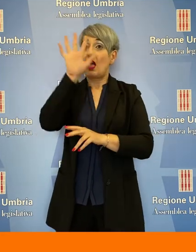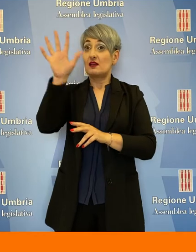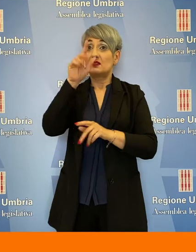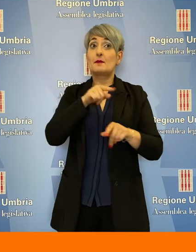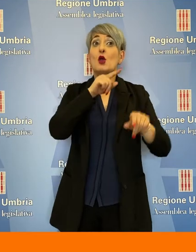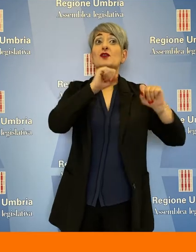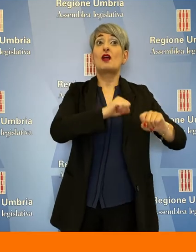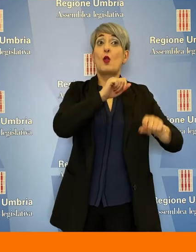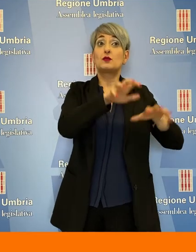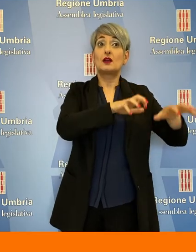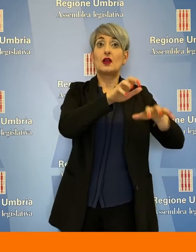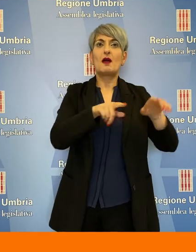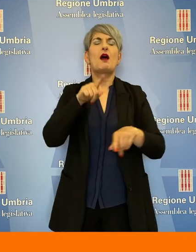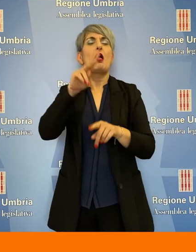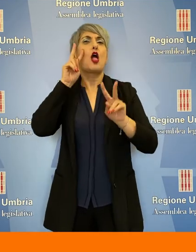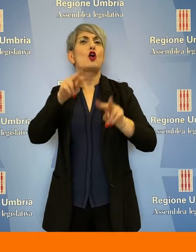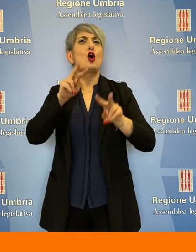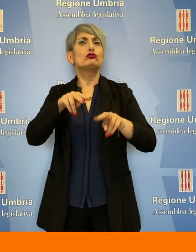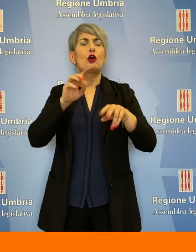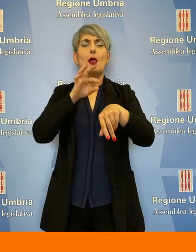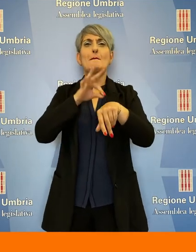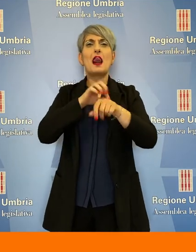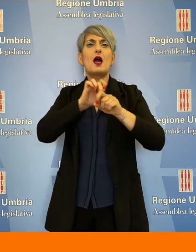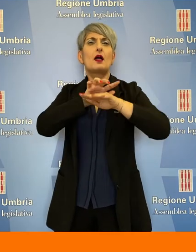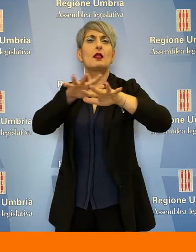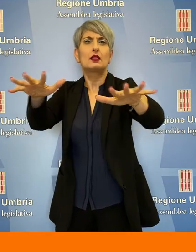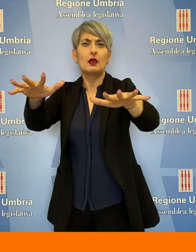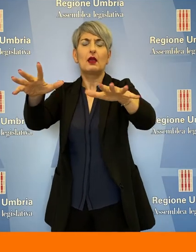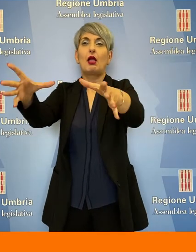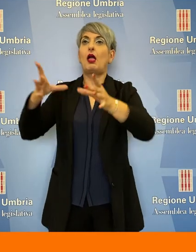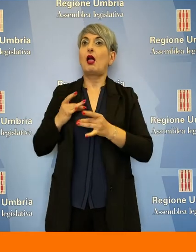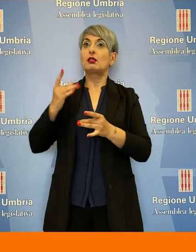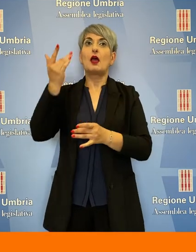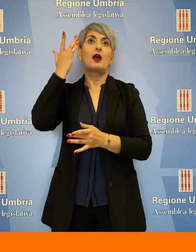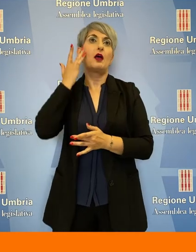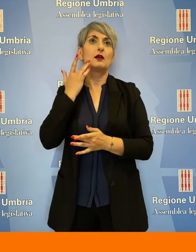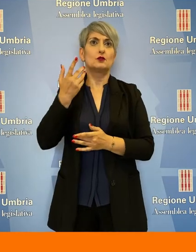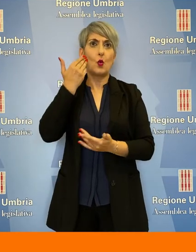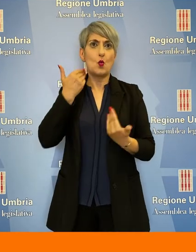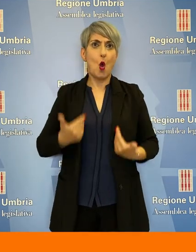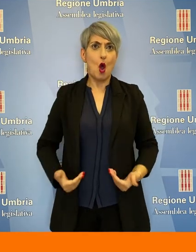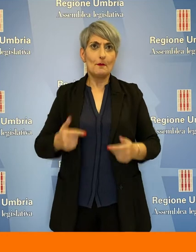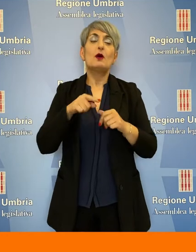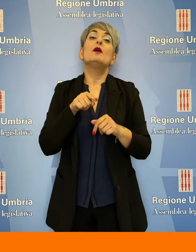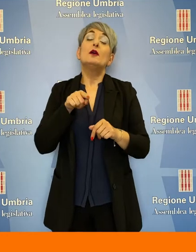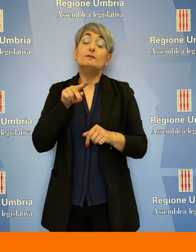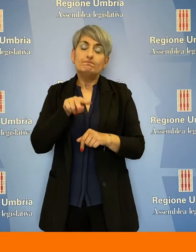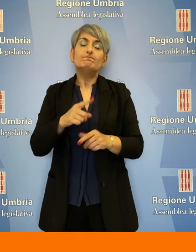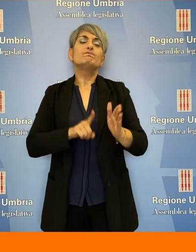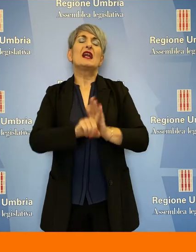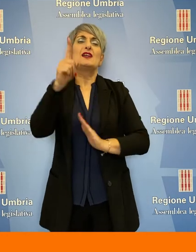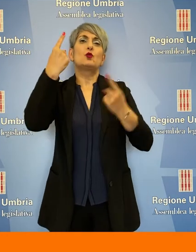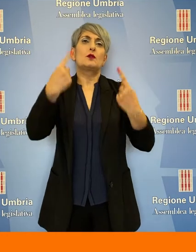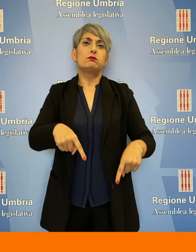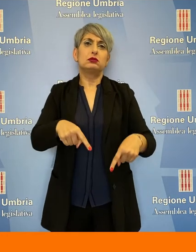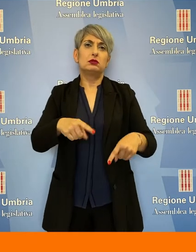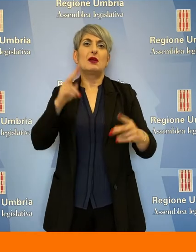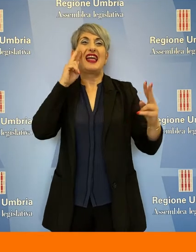la salute animale e il controllo delle malattie con possibilità di diffusione all'uomo. E' questo l'esito dell'incontro